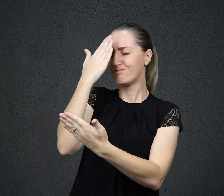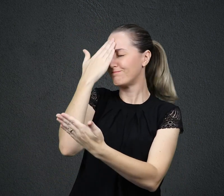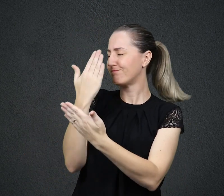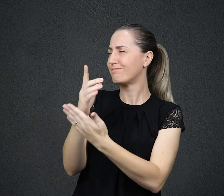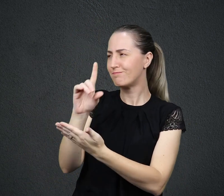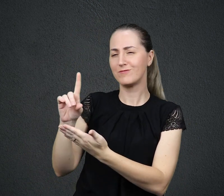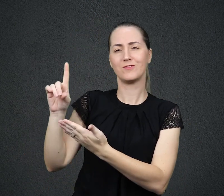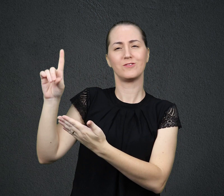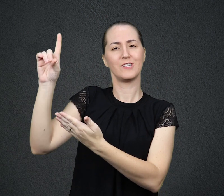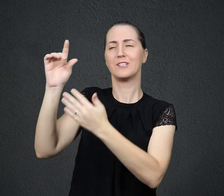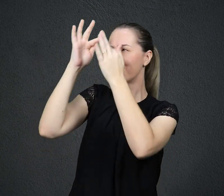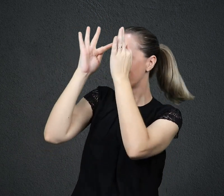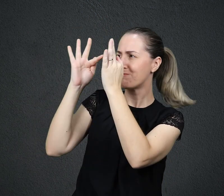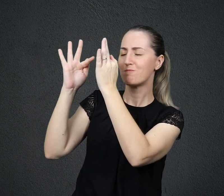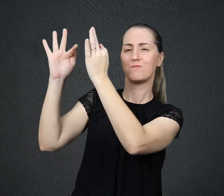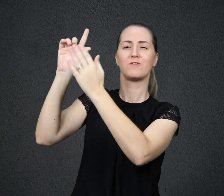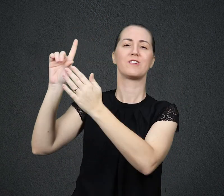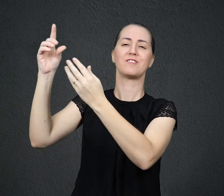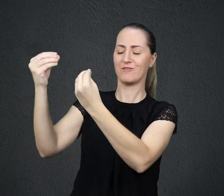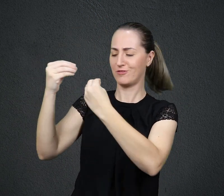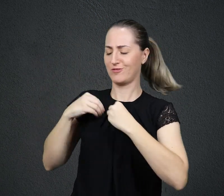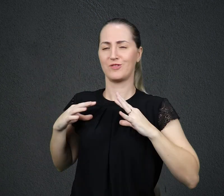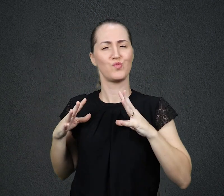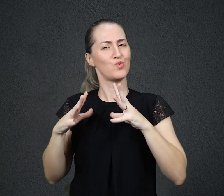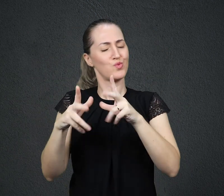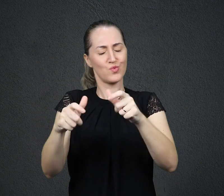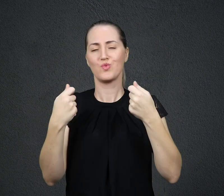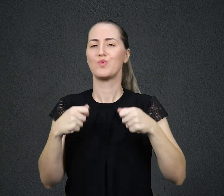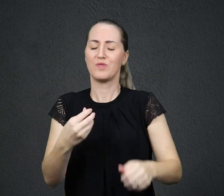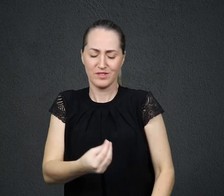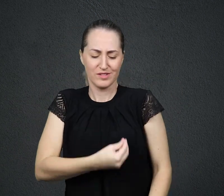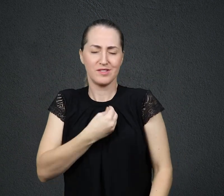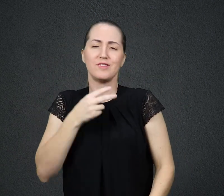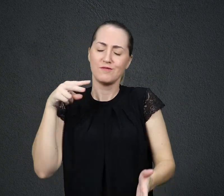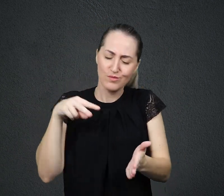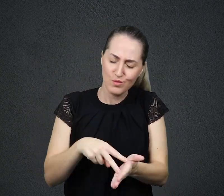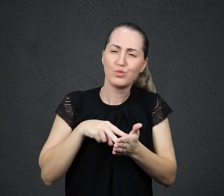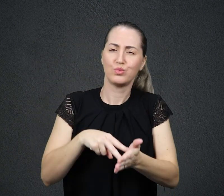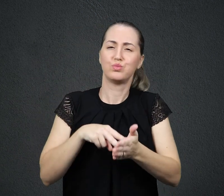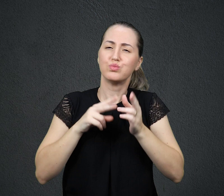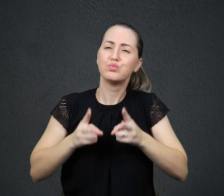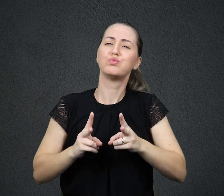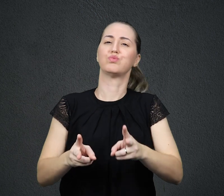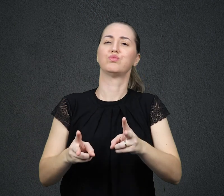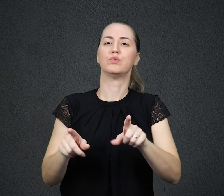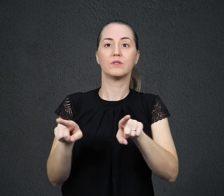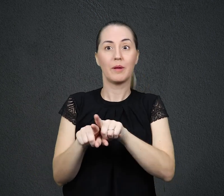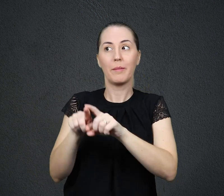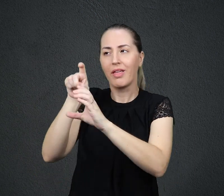Ele nos dá tudo de que precisarmos para perseverar, a começar pela presença de Jesus, que nunca prometeu que nossa